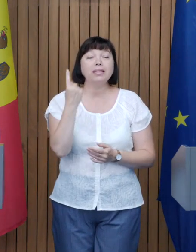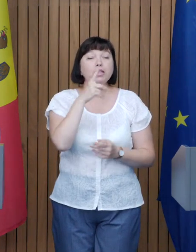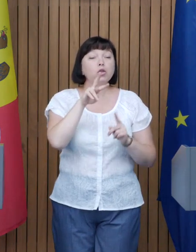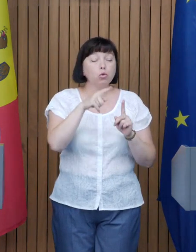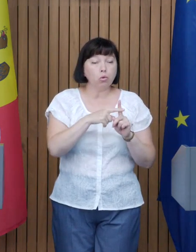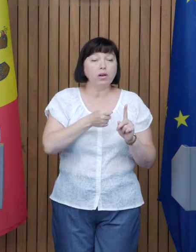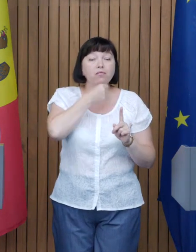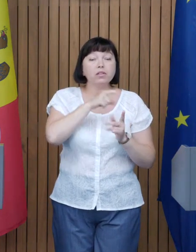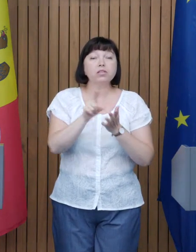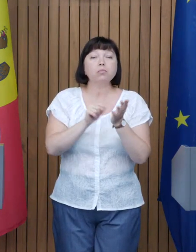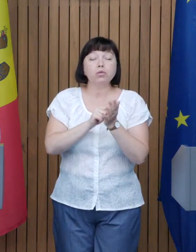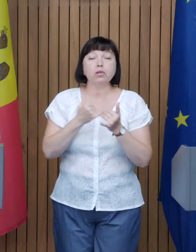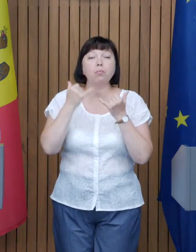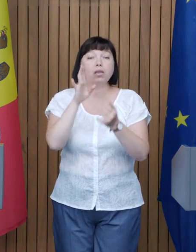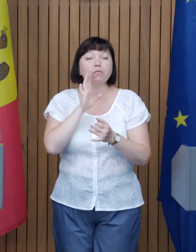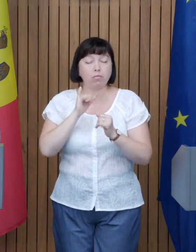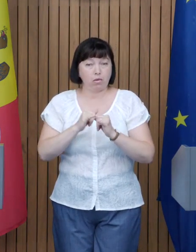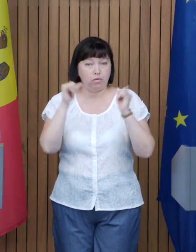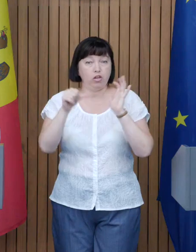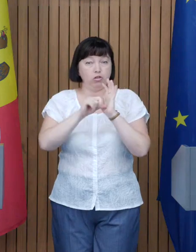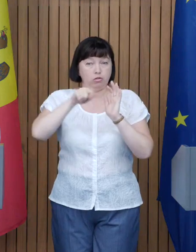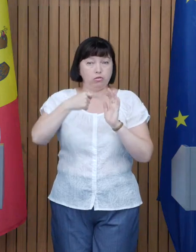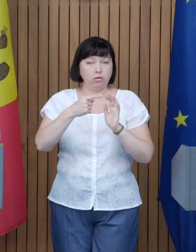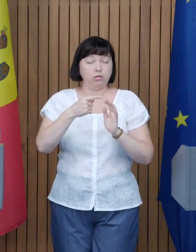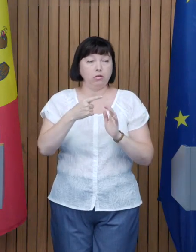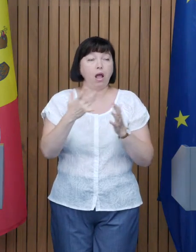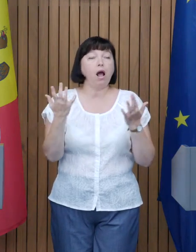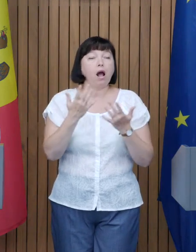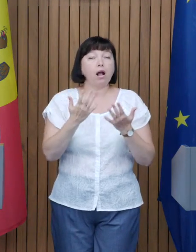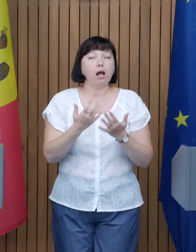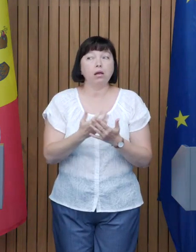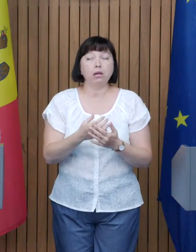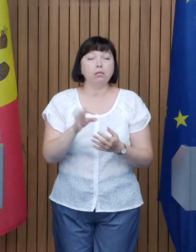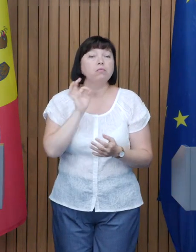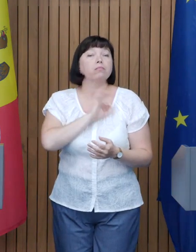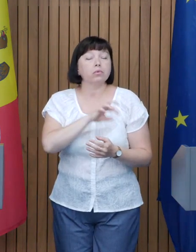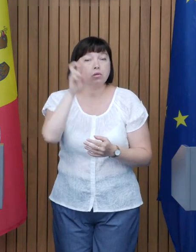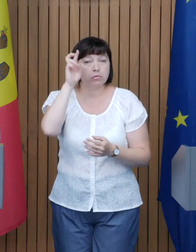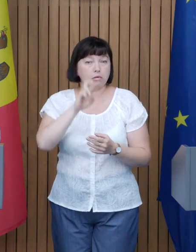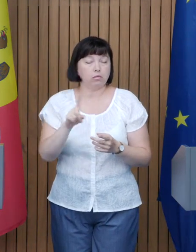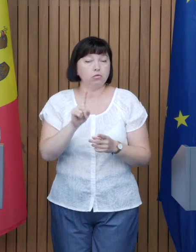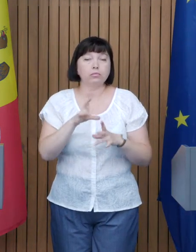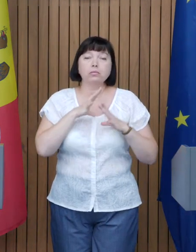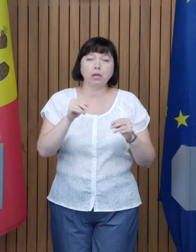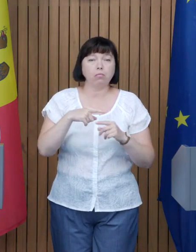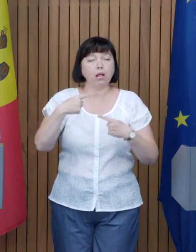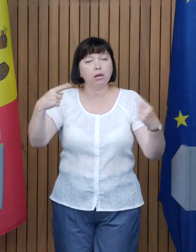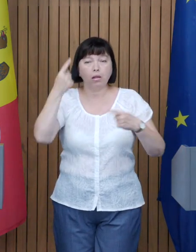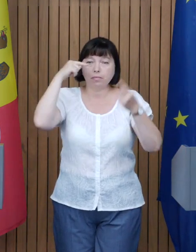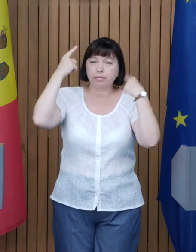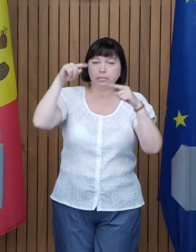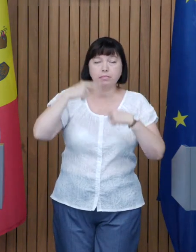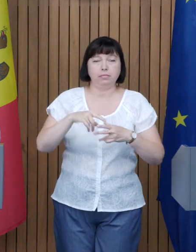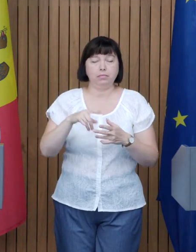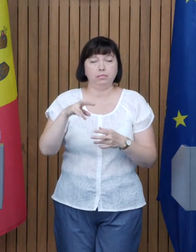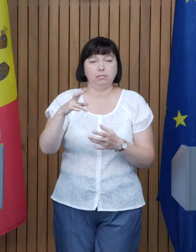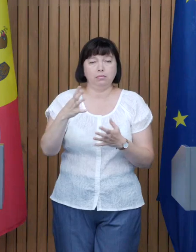iulie, vârsta de pensionare pentru femei crește cu 6 luni Vreau să ne spuneți care este politica statului Pentru ca să nu apară tot felul de speculații în